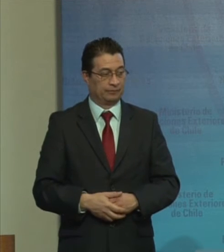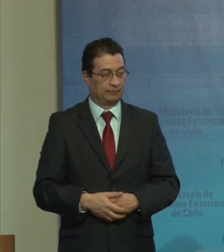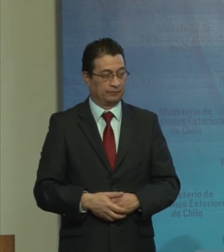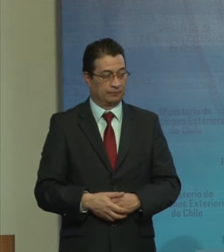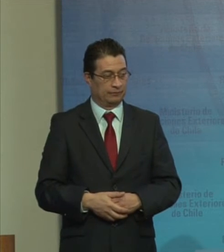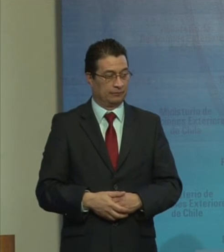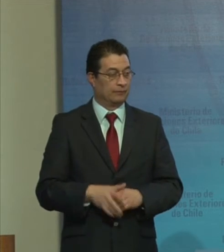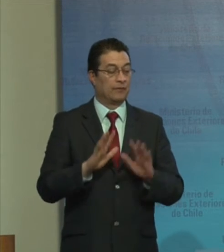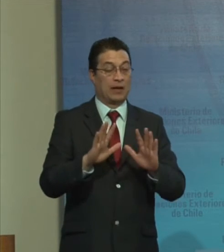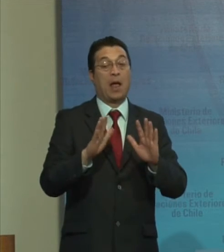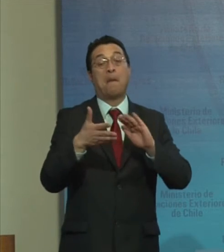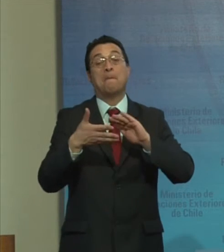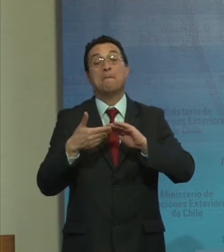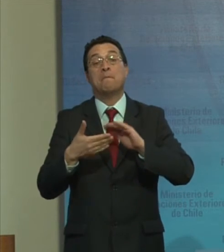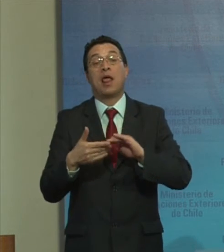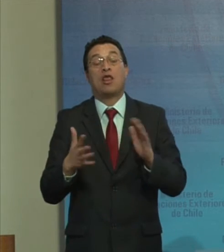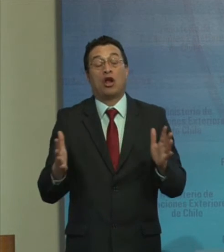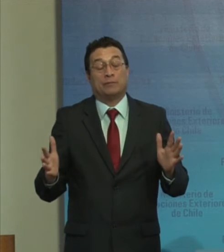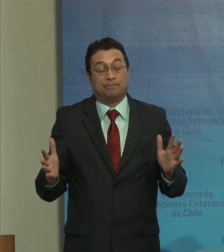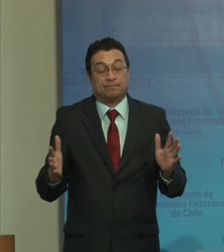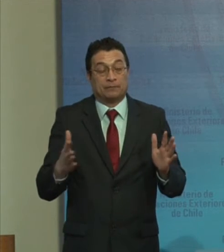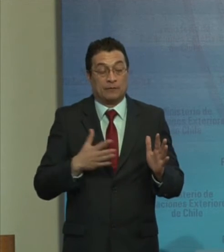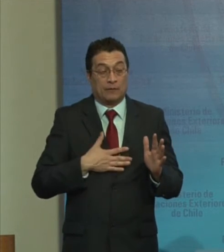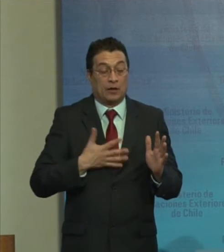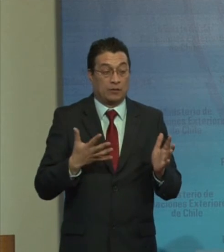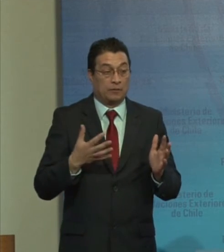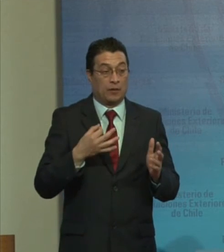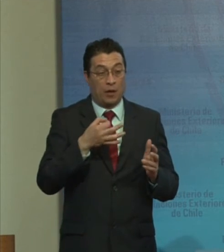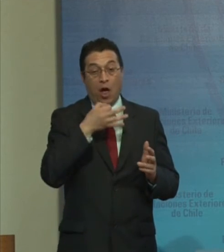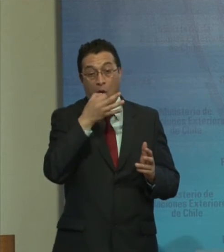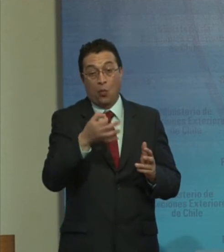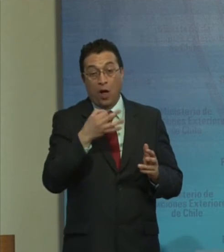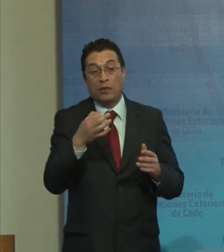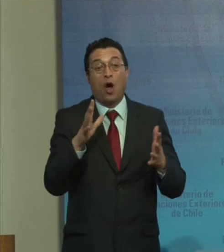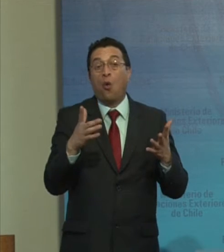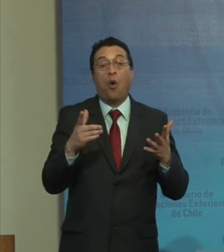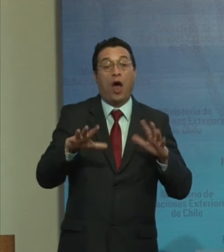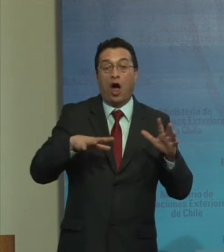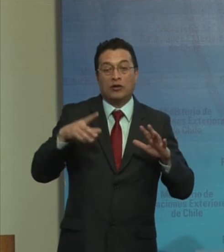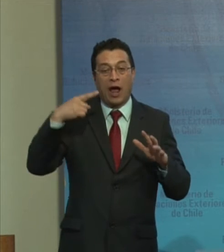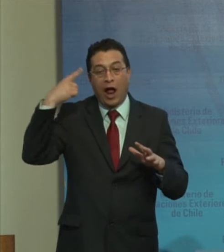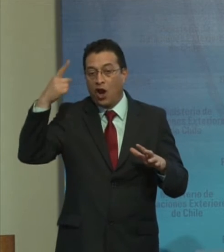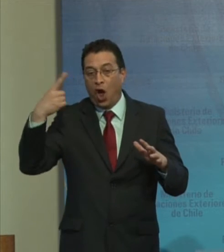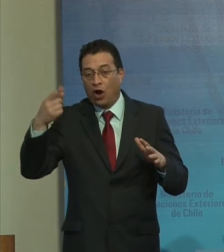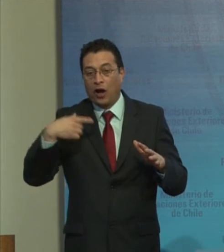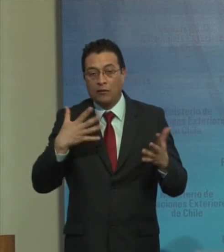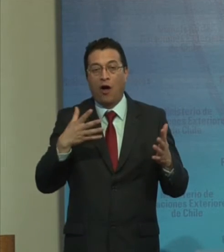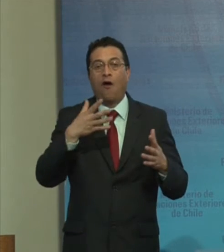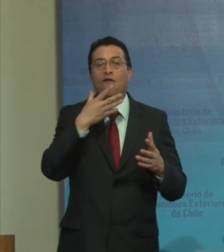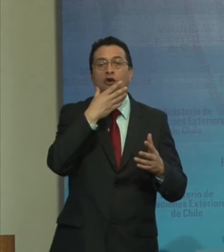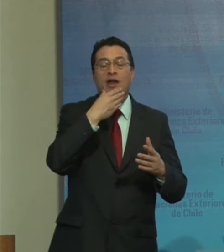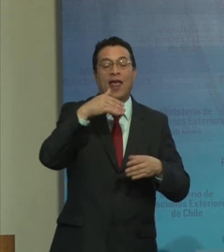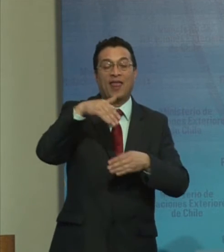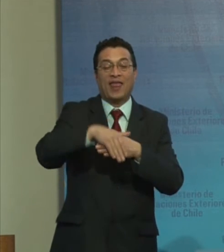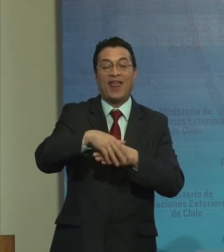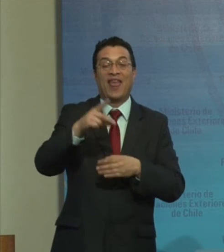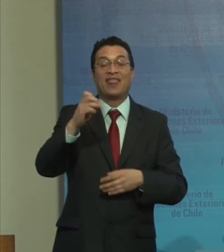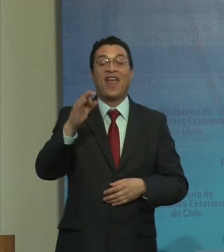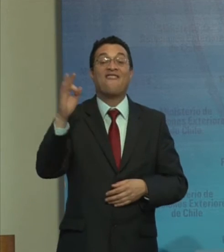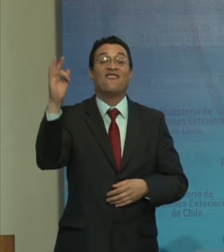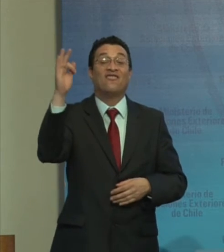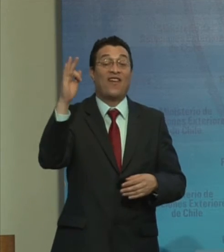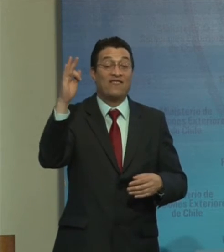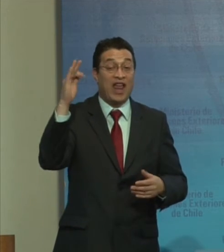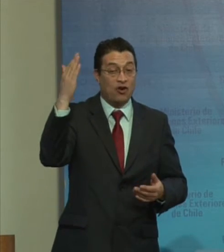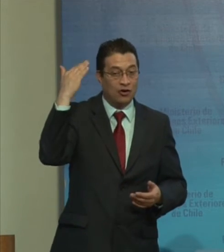Y perdonen Si le Cuento Unas locuras En esta dulce tarde De febrero Y